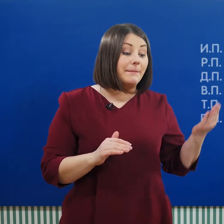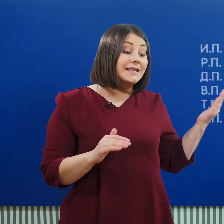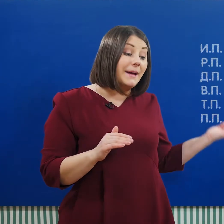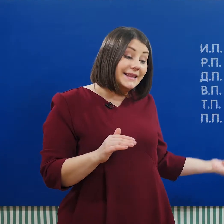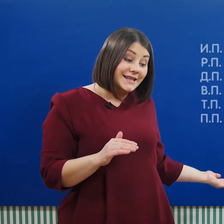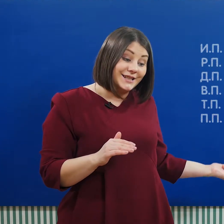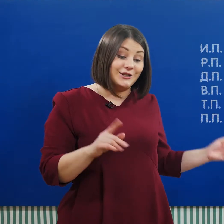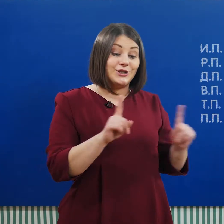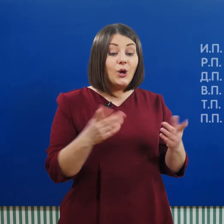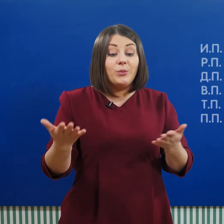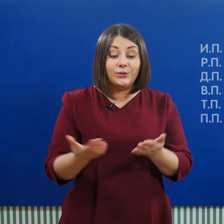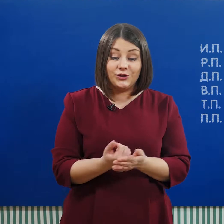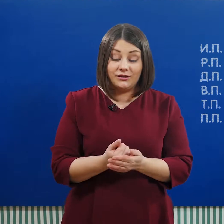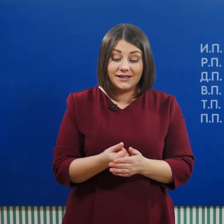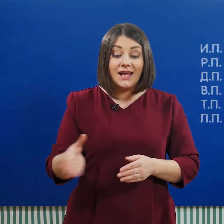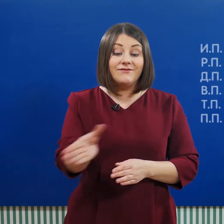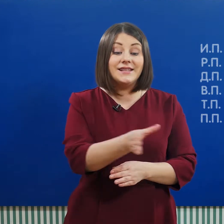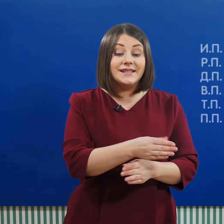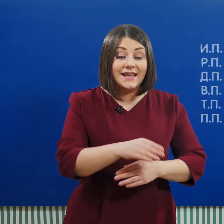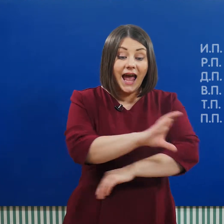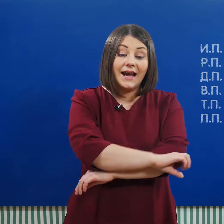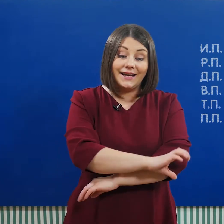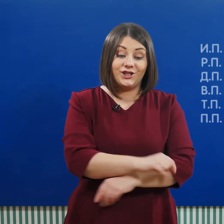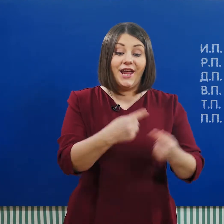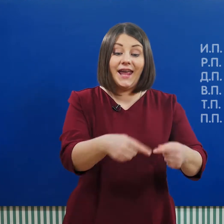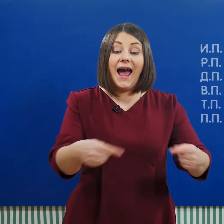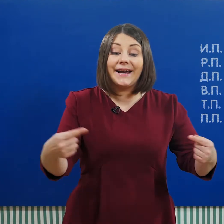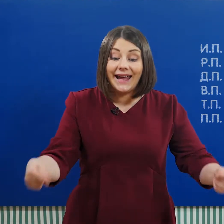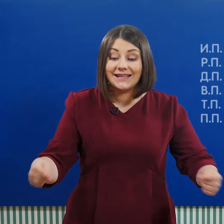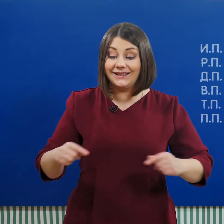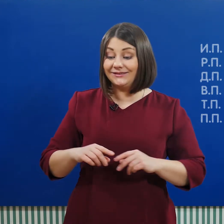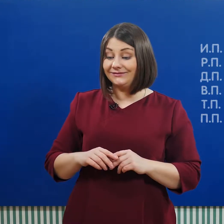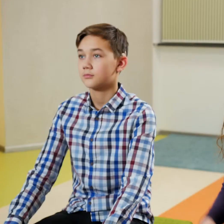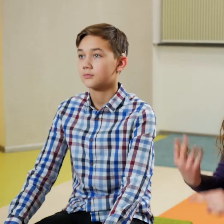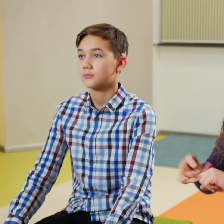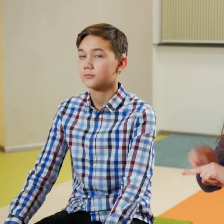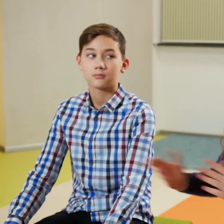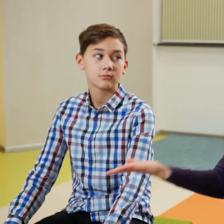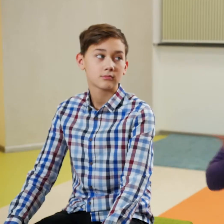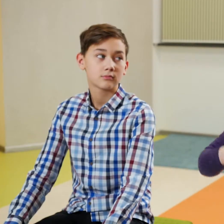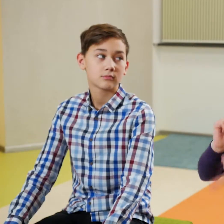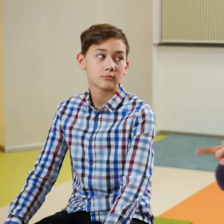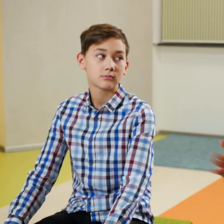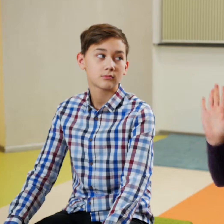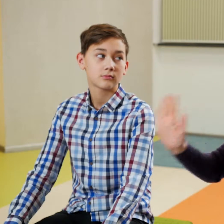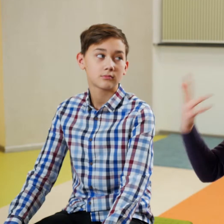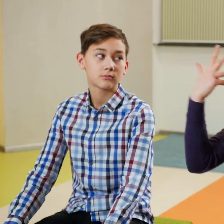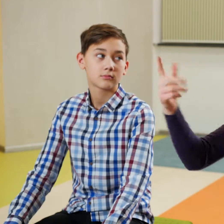Посмотрите, что получилось. Везде окончания разные. А это мы просклоняли только три